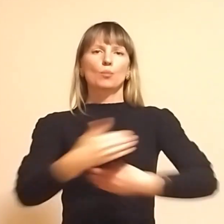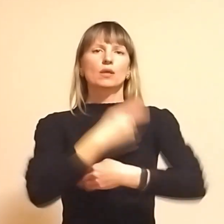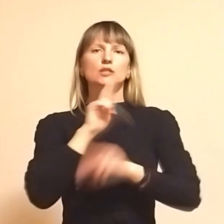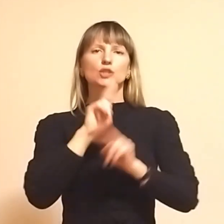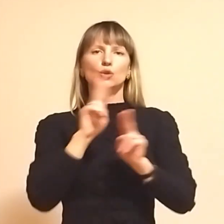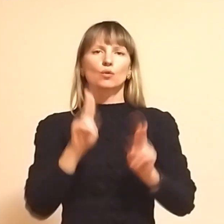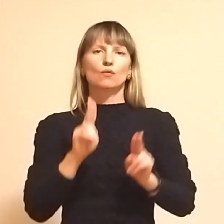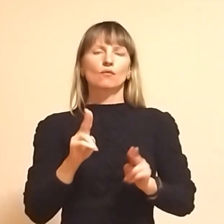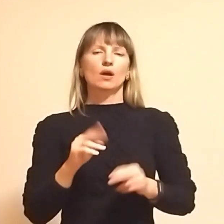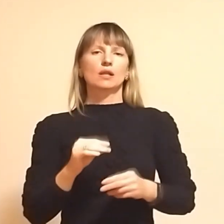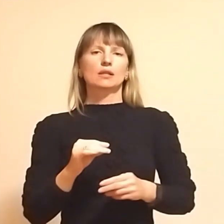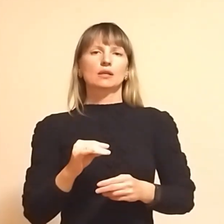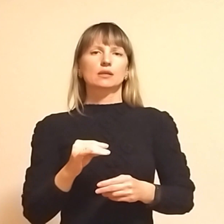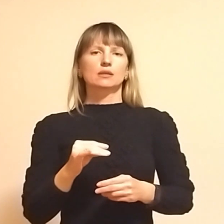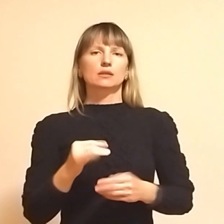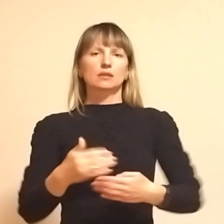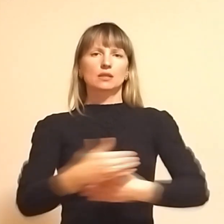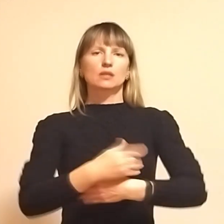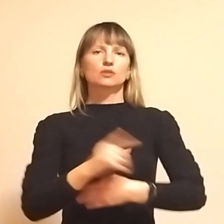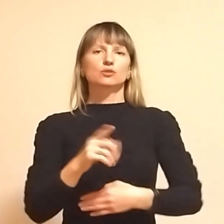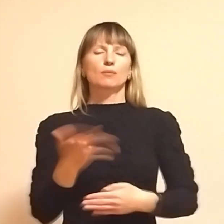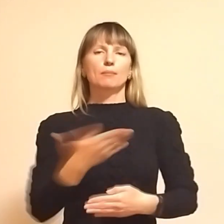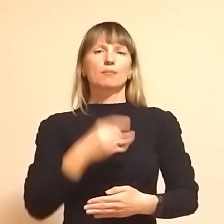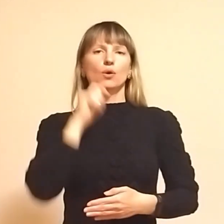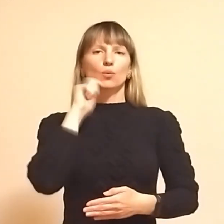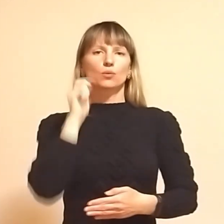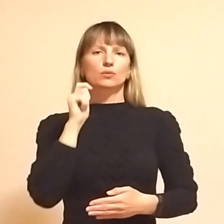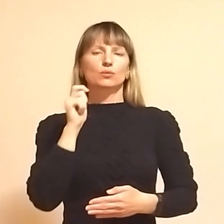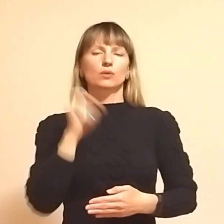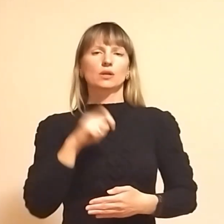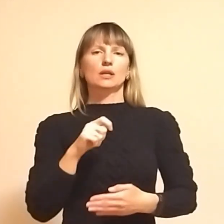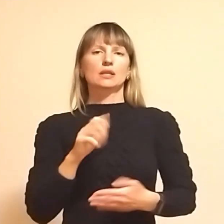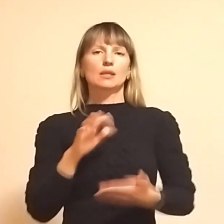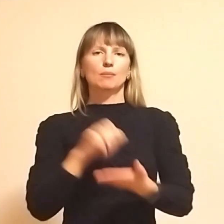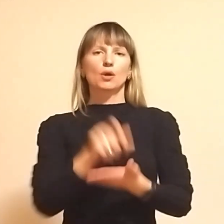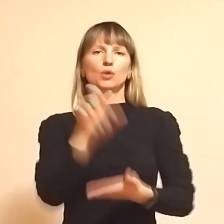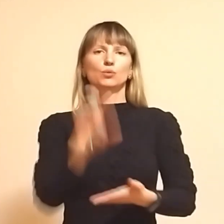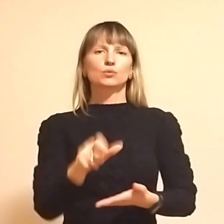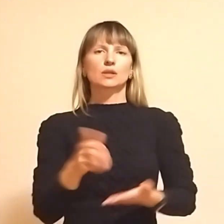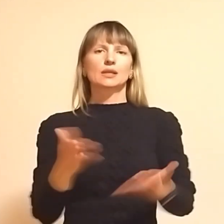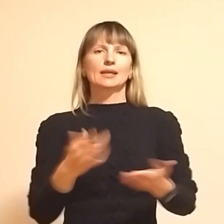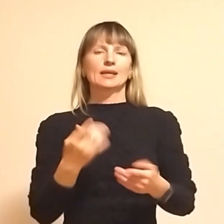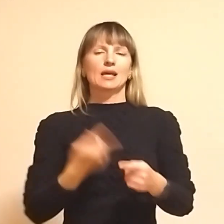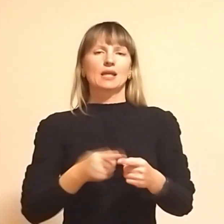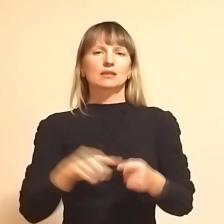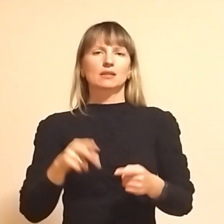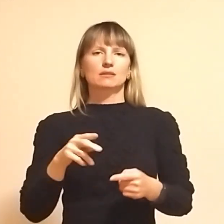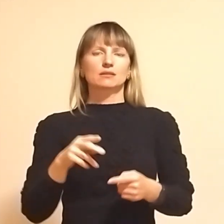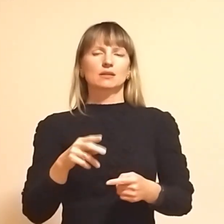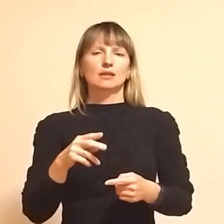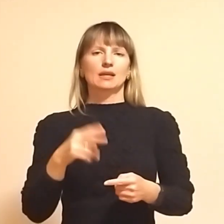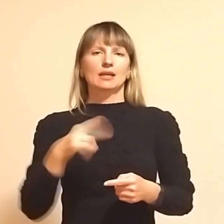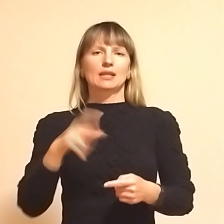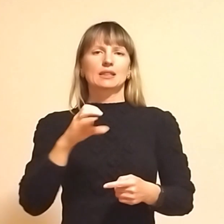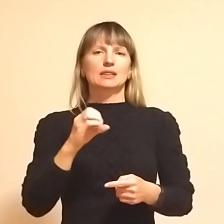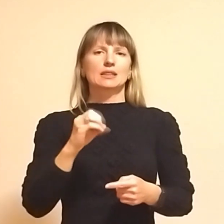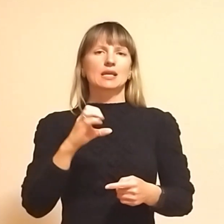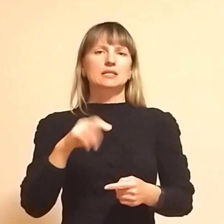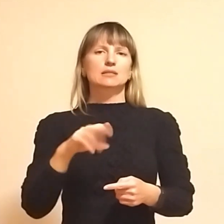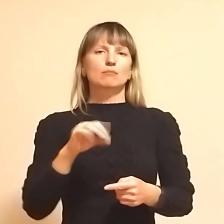цілувала і плача разу з нами. За те, що на Україну напала людина, який це є деспот. І це є людина, яка підбиває